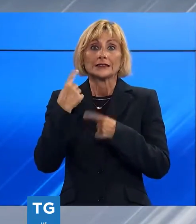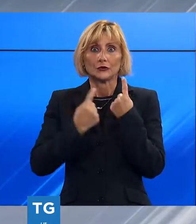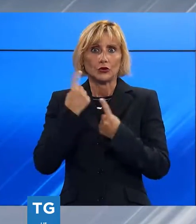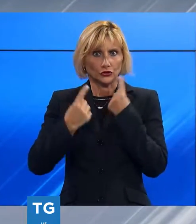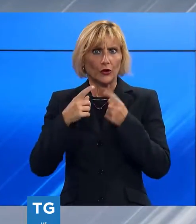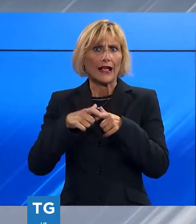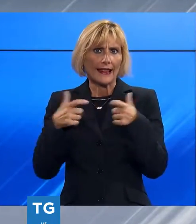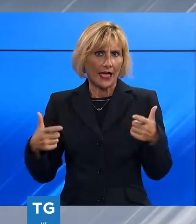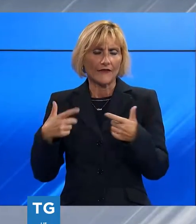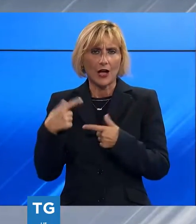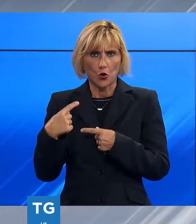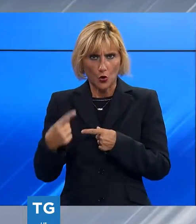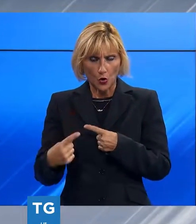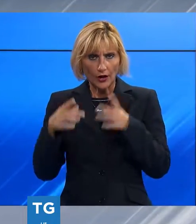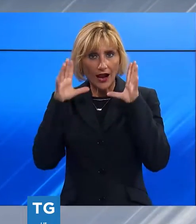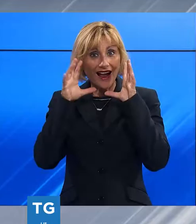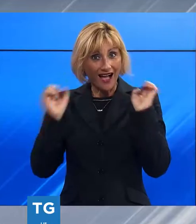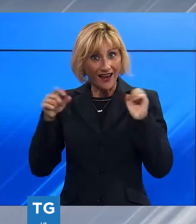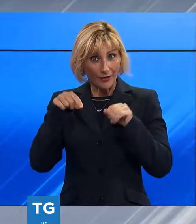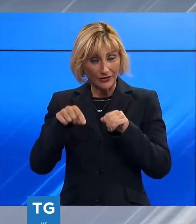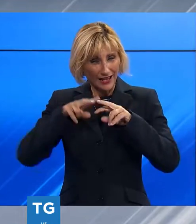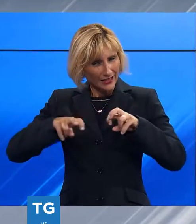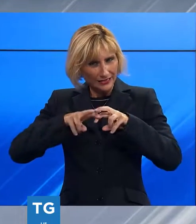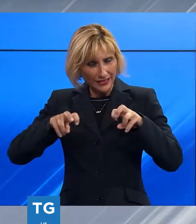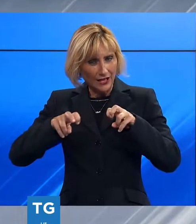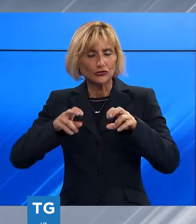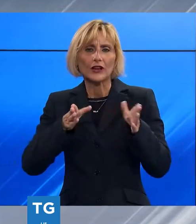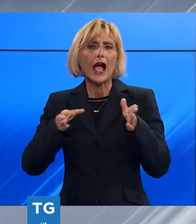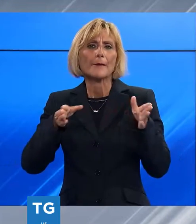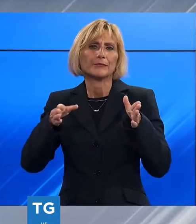indagini serrate dei carabinieri nell'ambiente dello spaccio di droga.